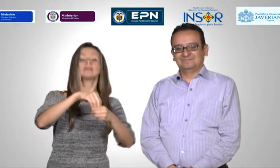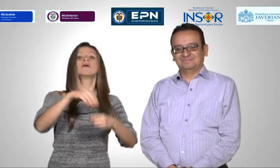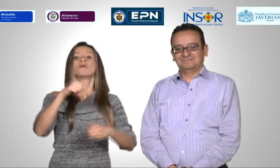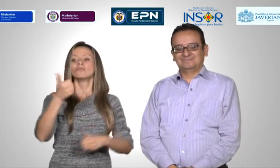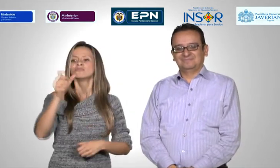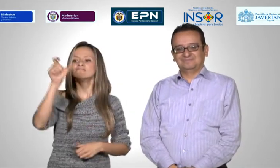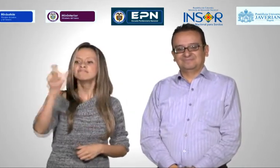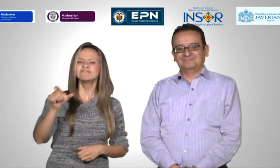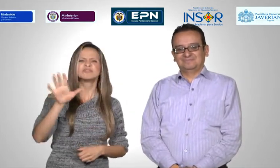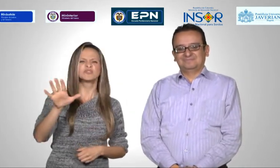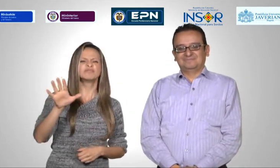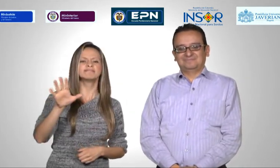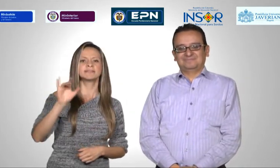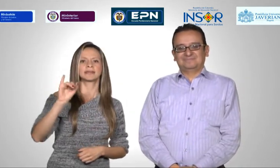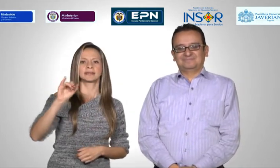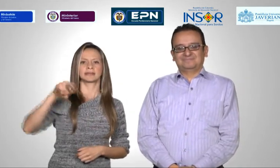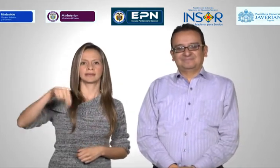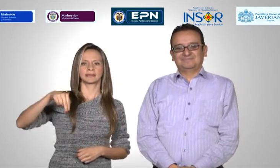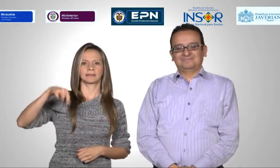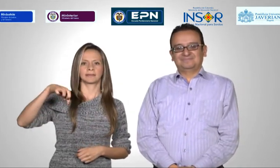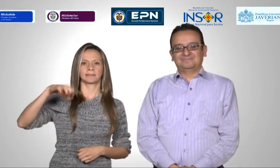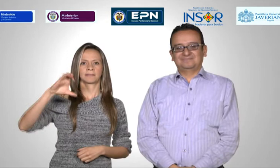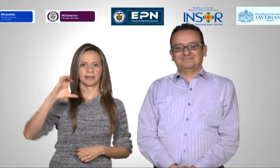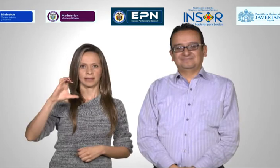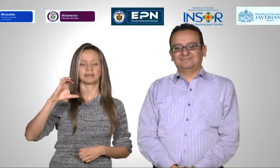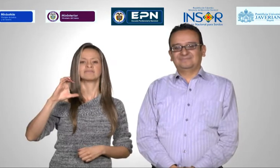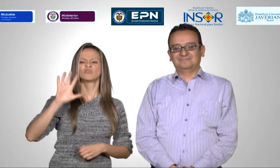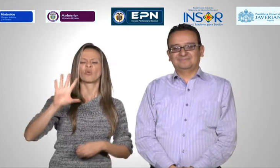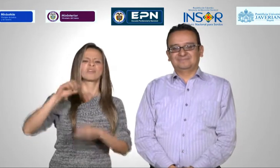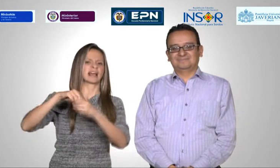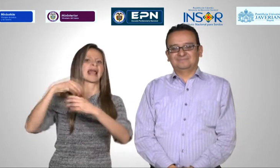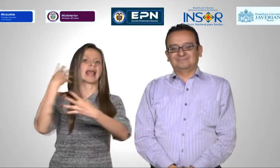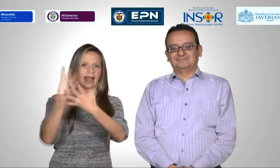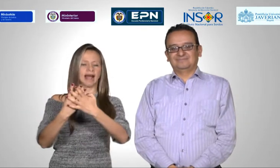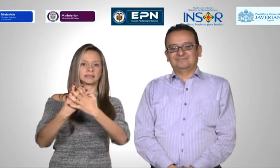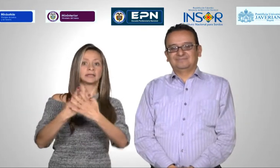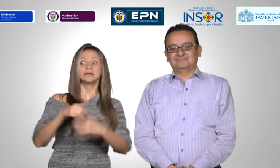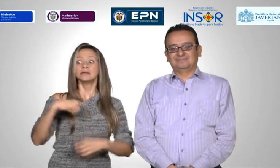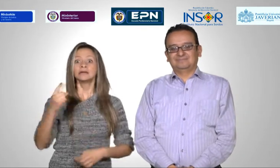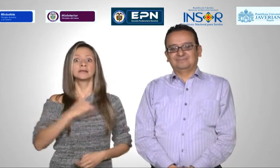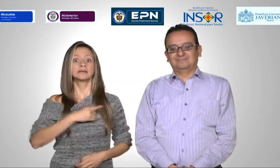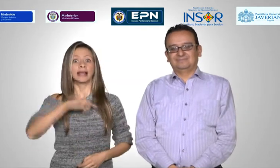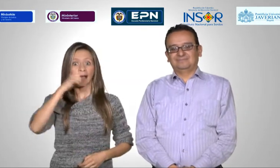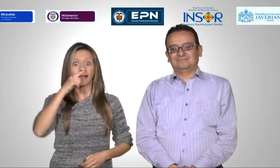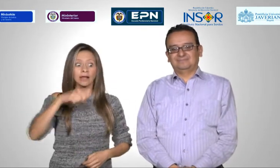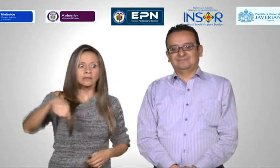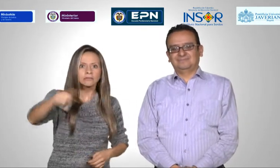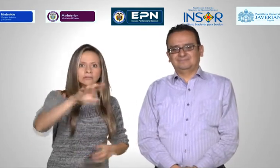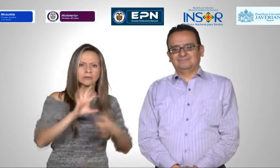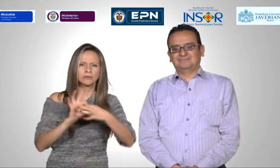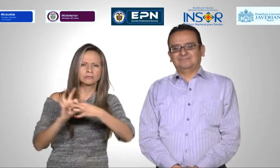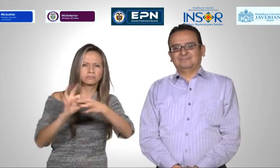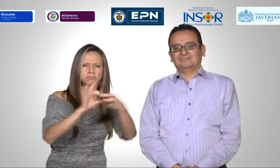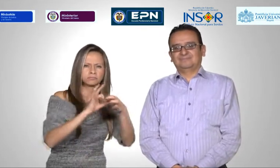Ministerio del Interior, la Escuela Nacional Penitenciaria del INPEC y la Pontificia Universidad Javeriana